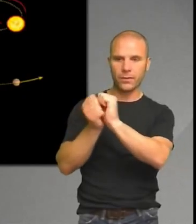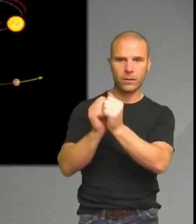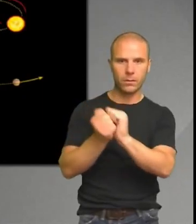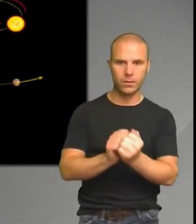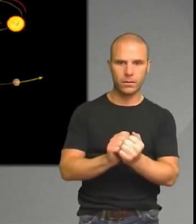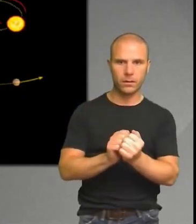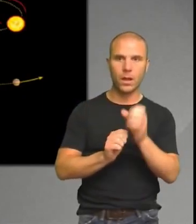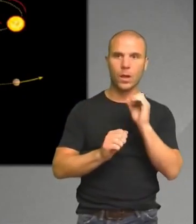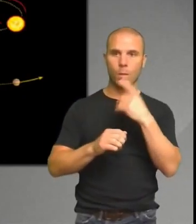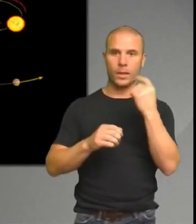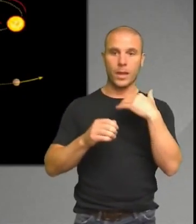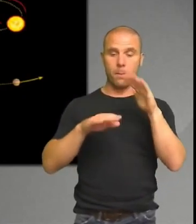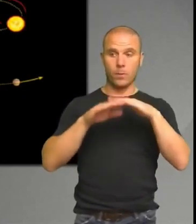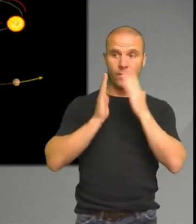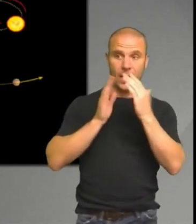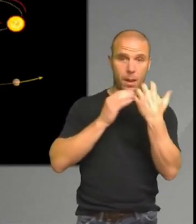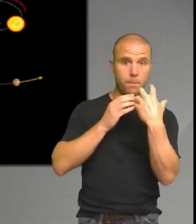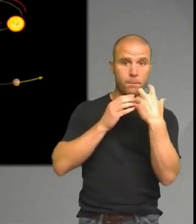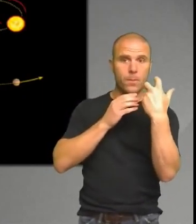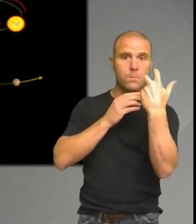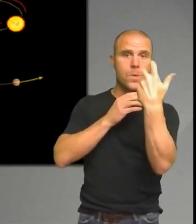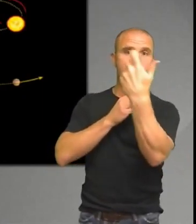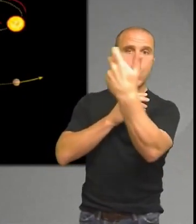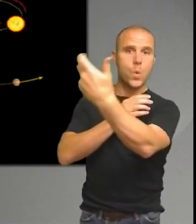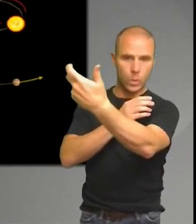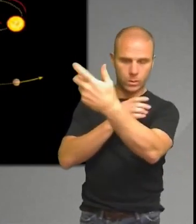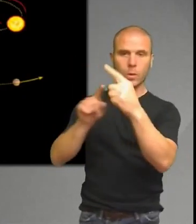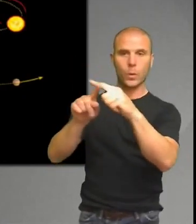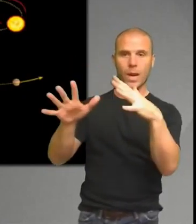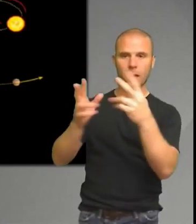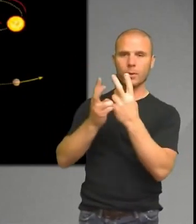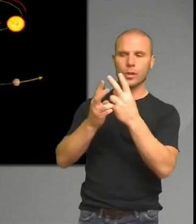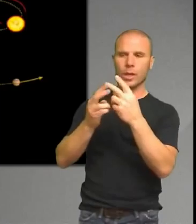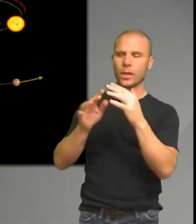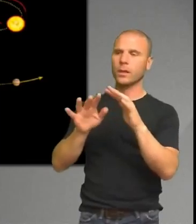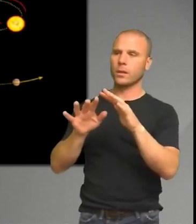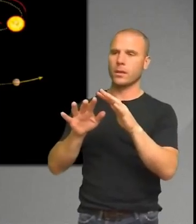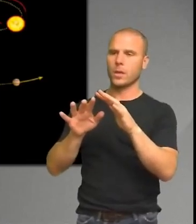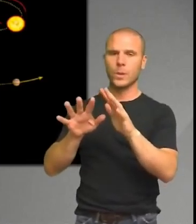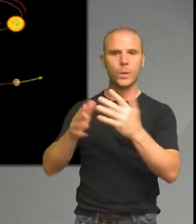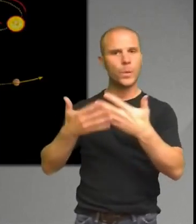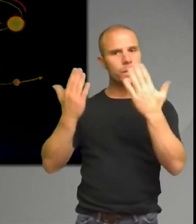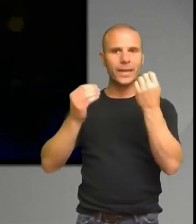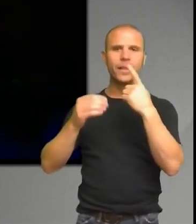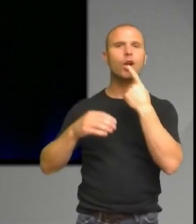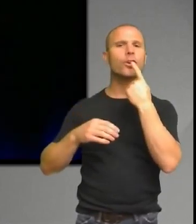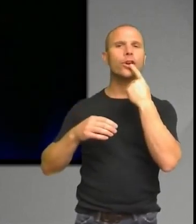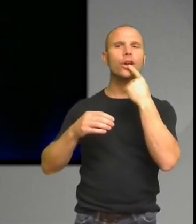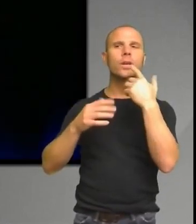färg bort från oss så blir ljuset från en lite rödare för att vågorna sträcks ut. Och när stjärna färg mot oss så